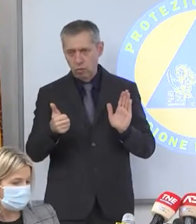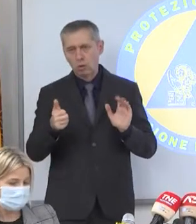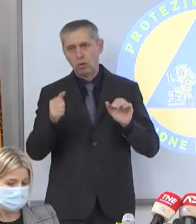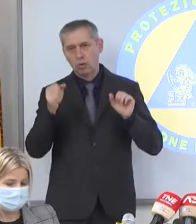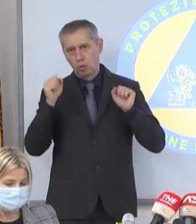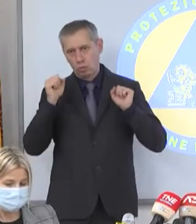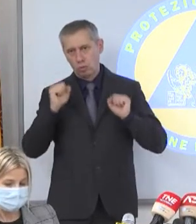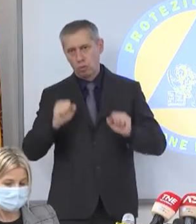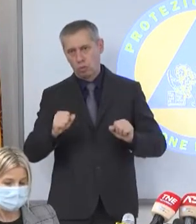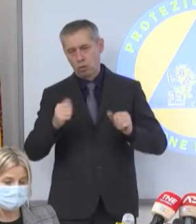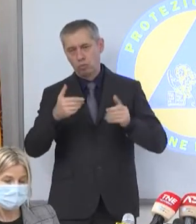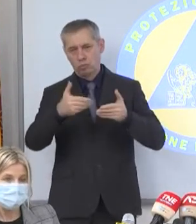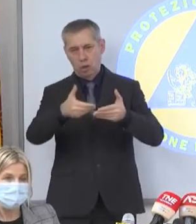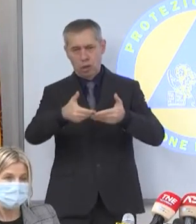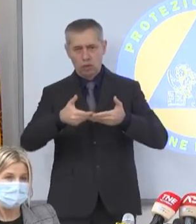buoni.